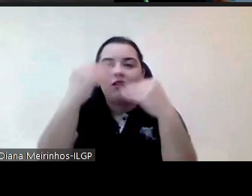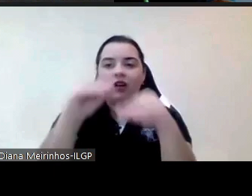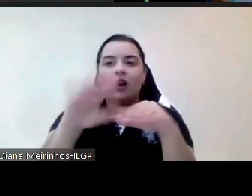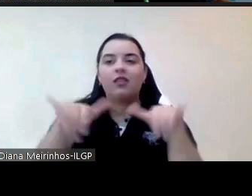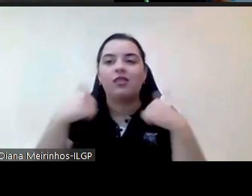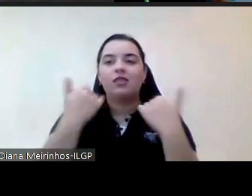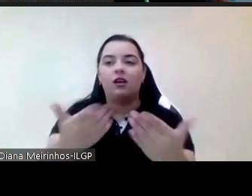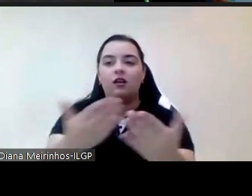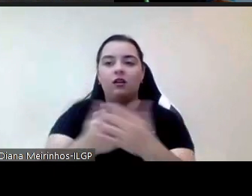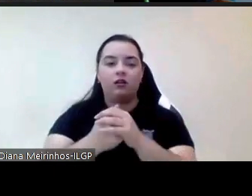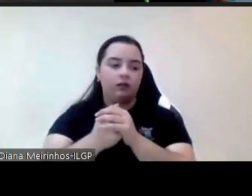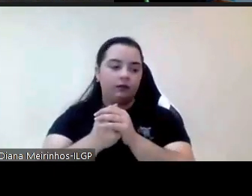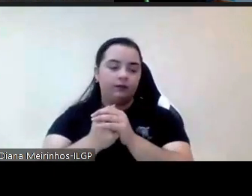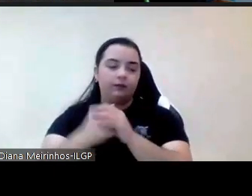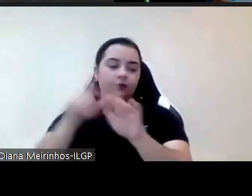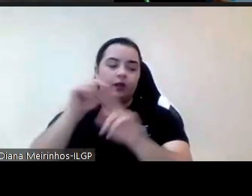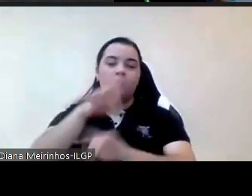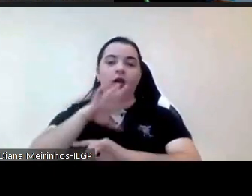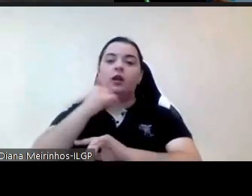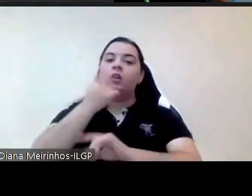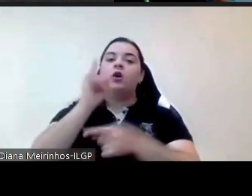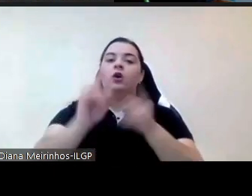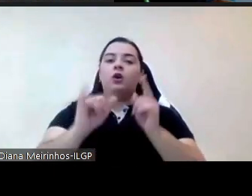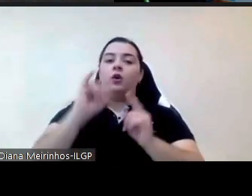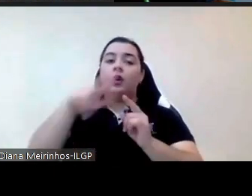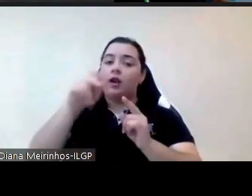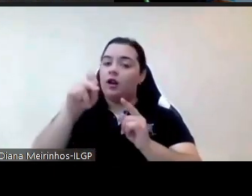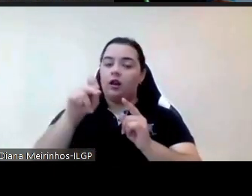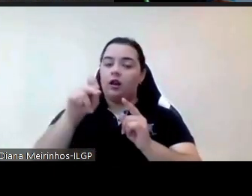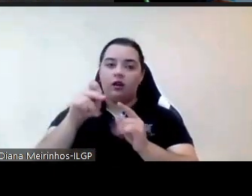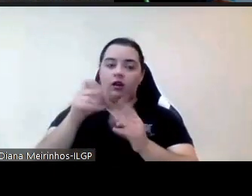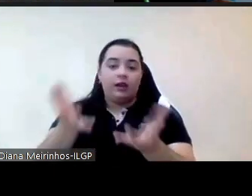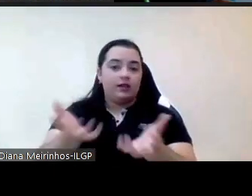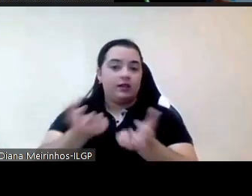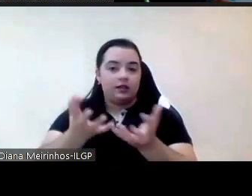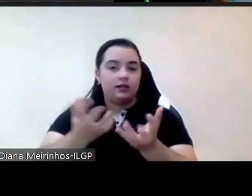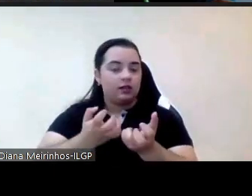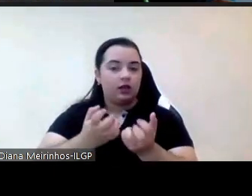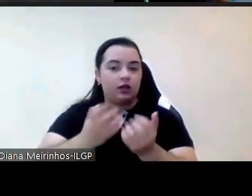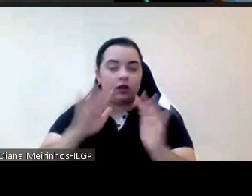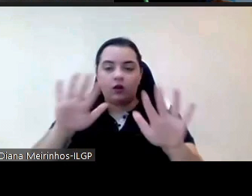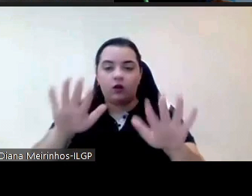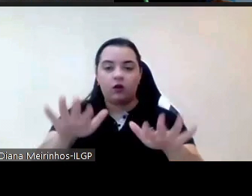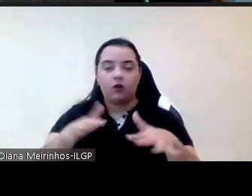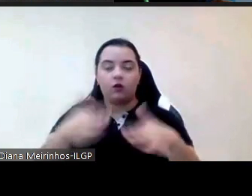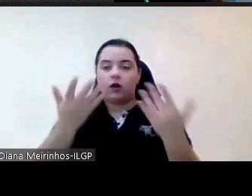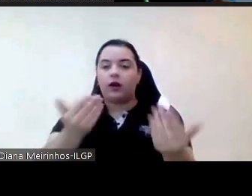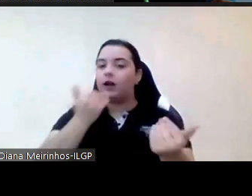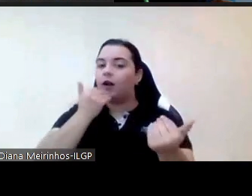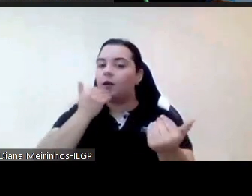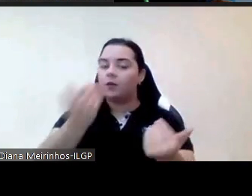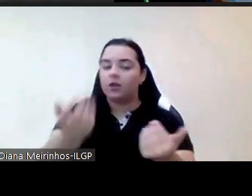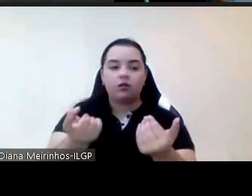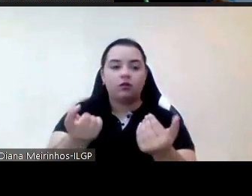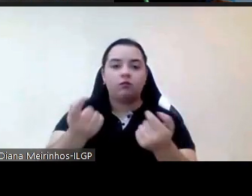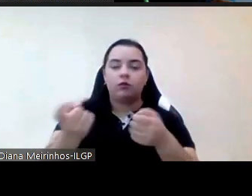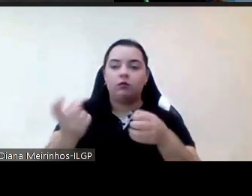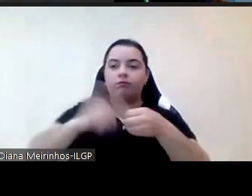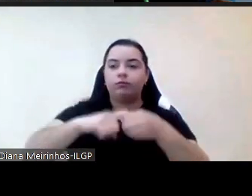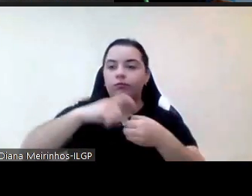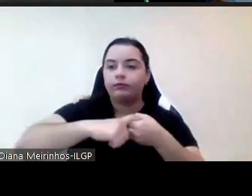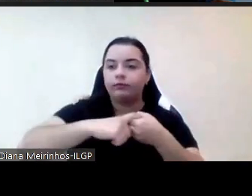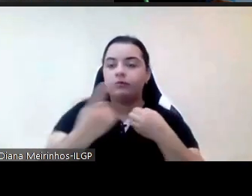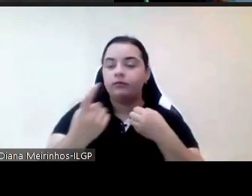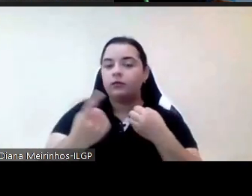que o INA está sempre aberto a quaisquer solicitações de parceria a quaisquer